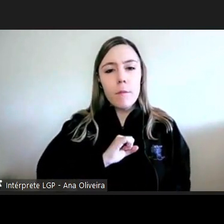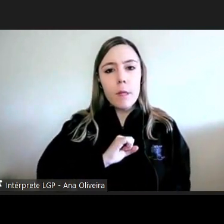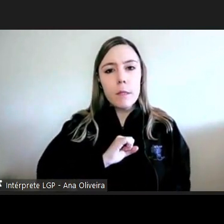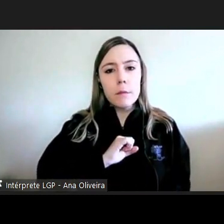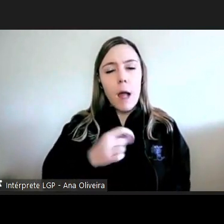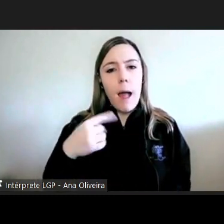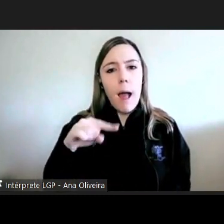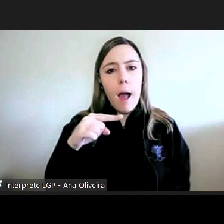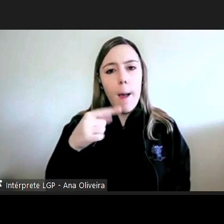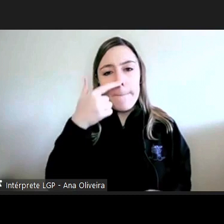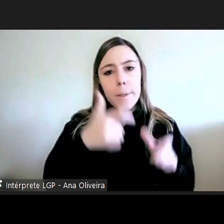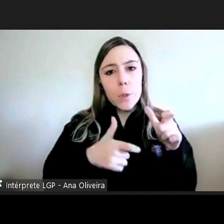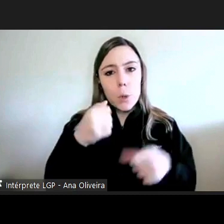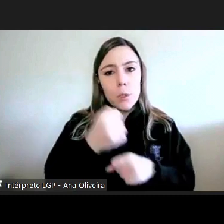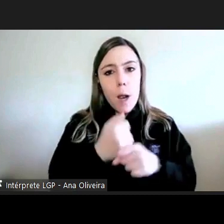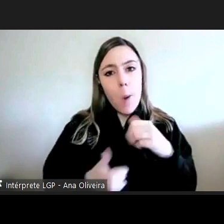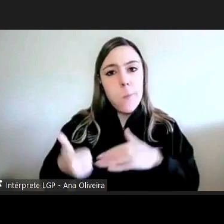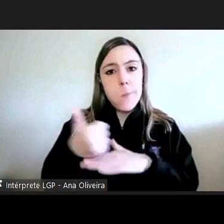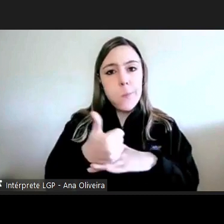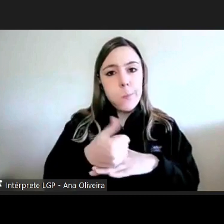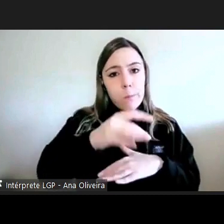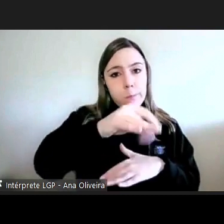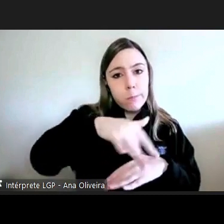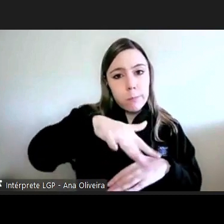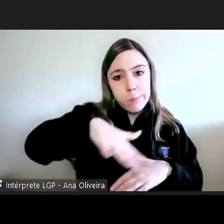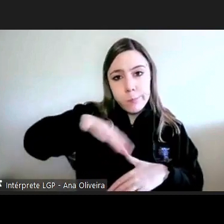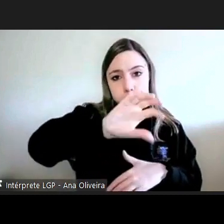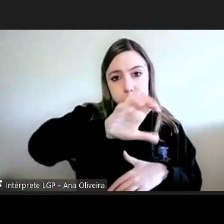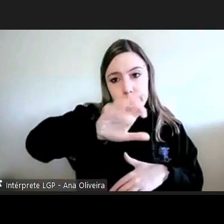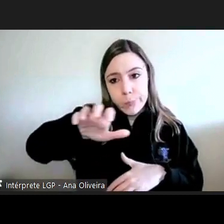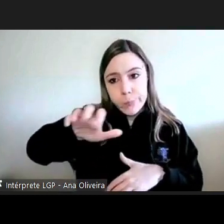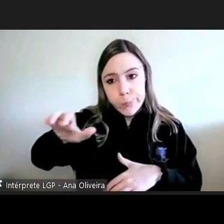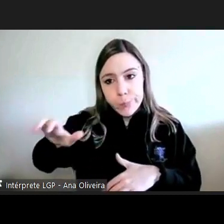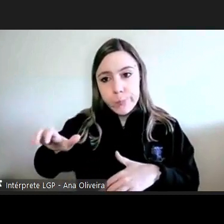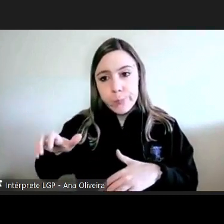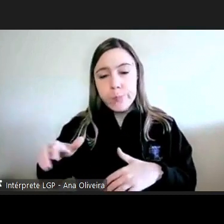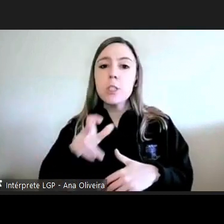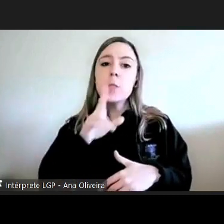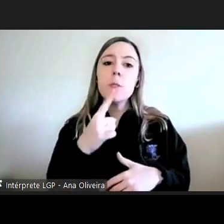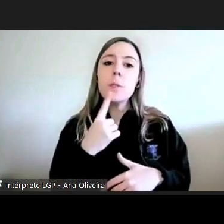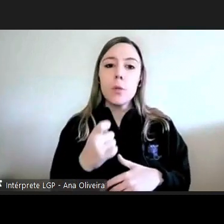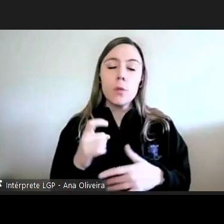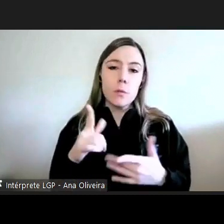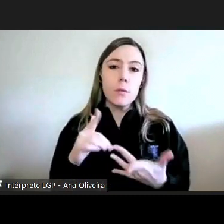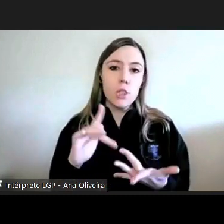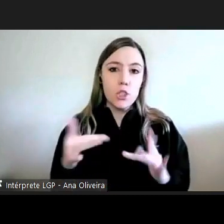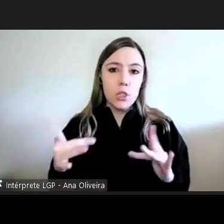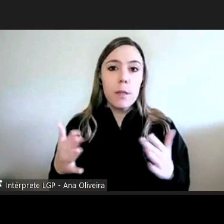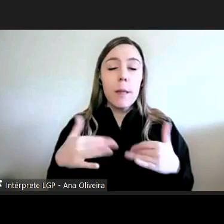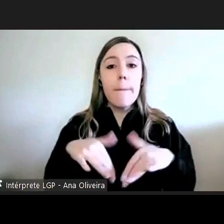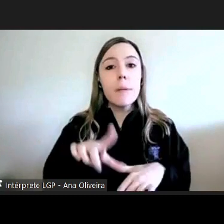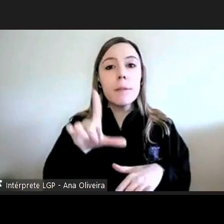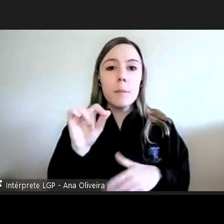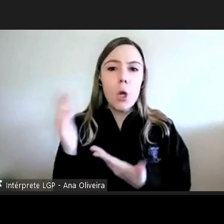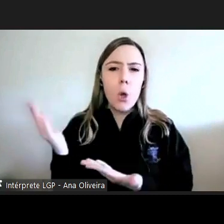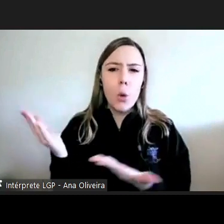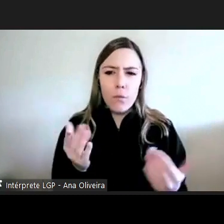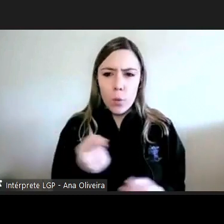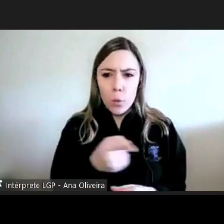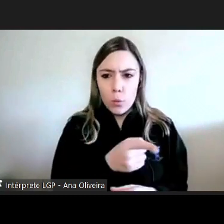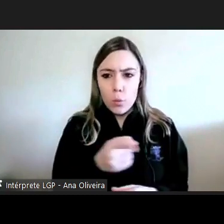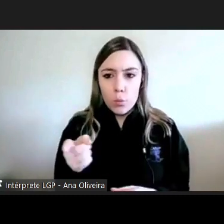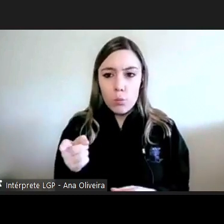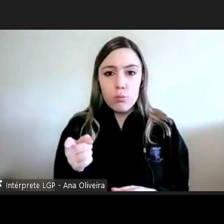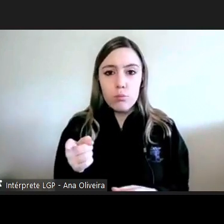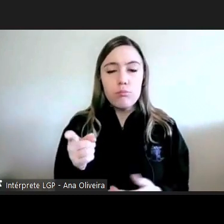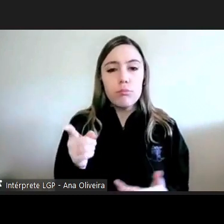provedores territoriais também é a resposta à pergunta que tinha aqui no chat mas convidava todos portanto